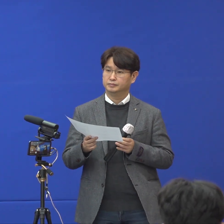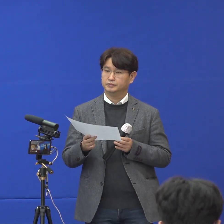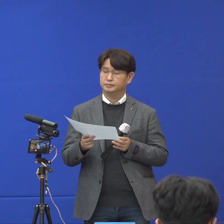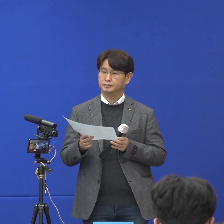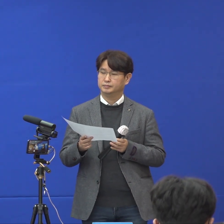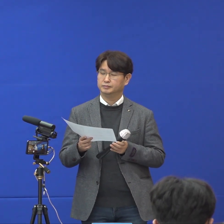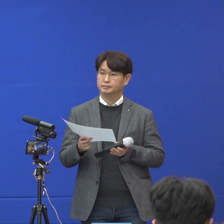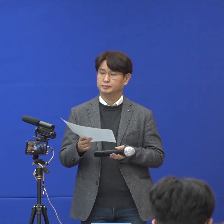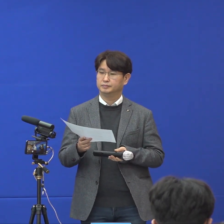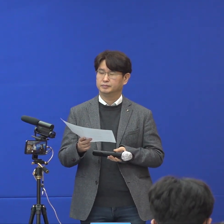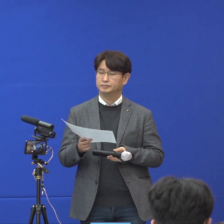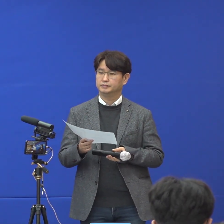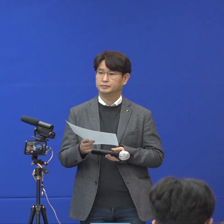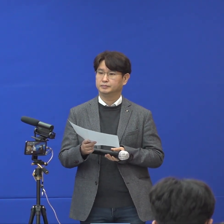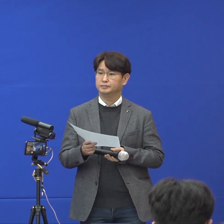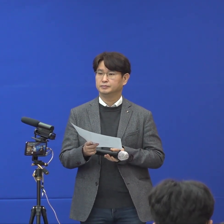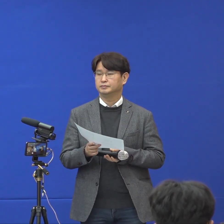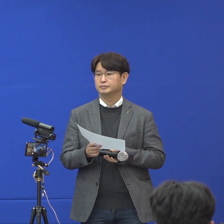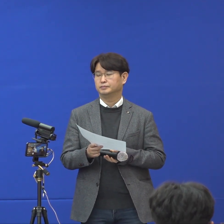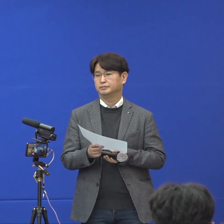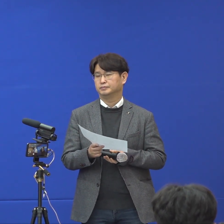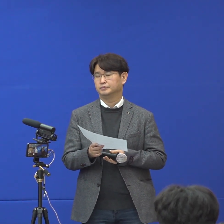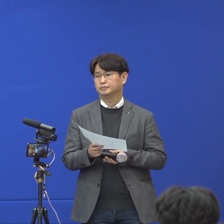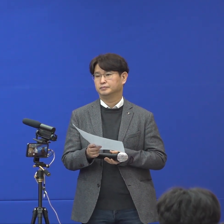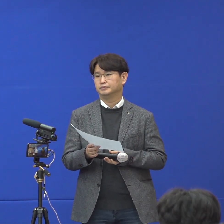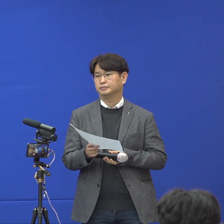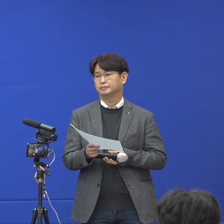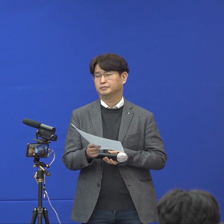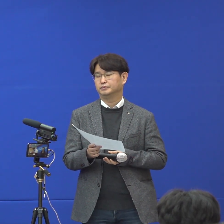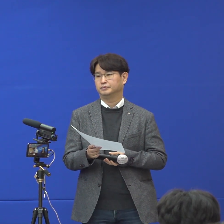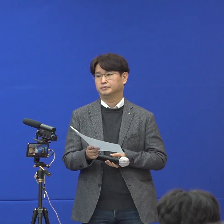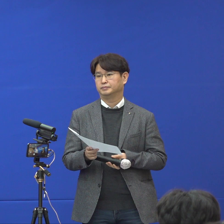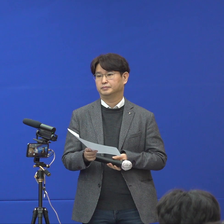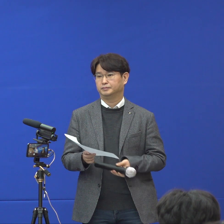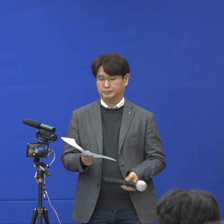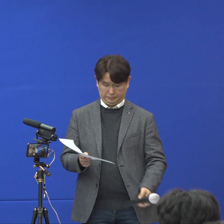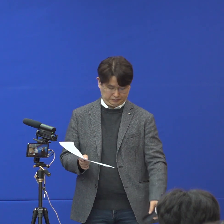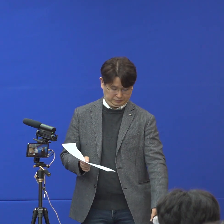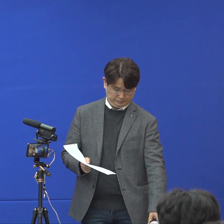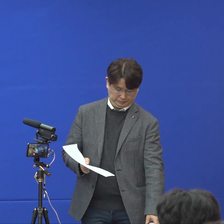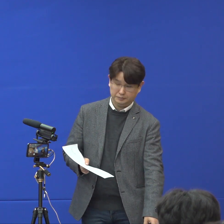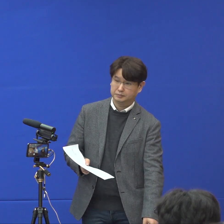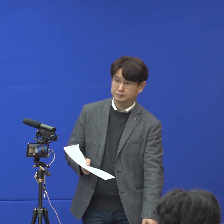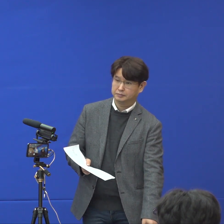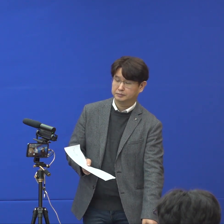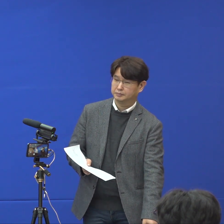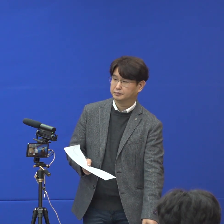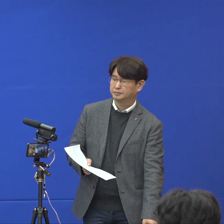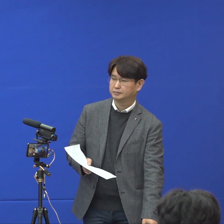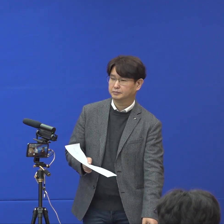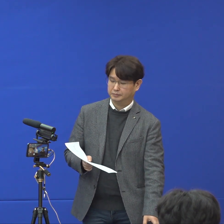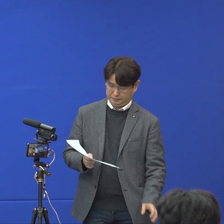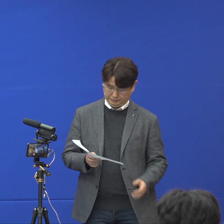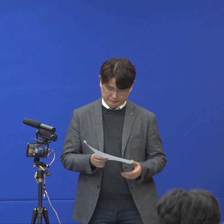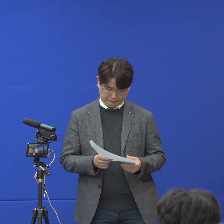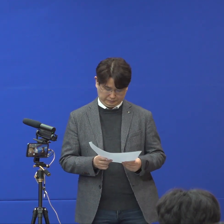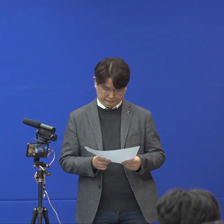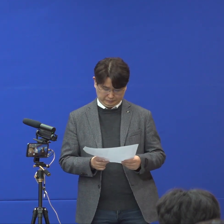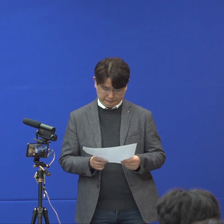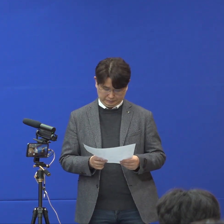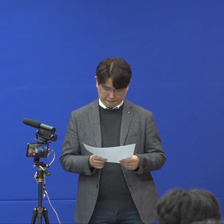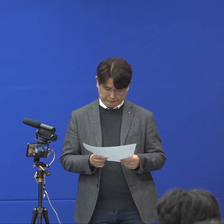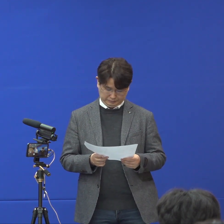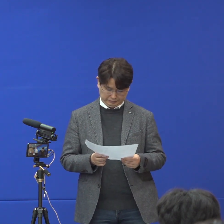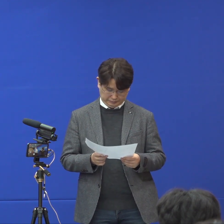신천지 지난번에 예배 관련 38개 동영상 확보하셨다고 들었는데 혹시 현재까지 좀 분석이 진행된